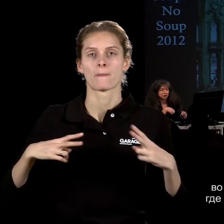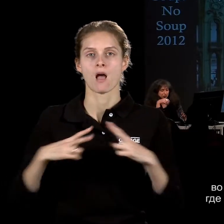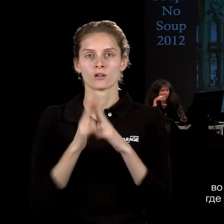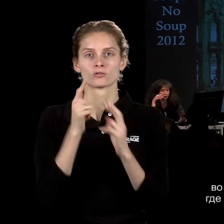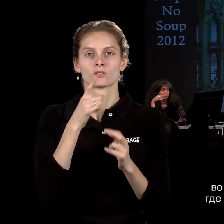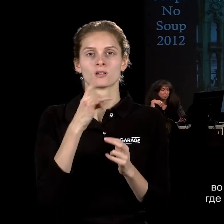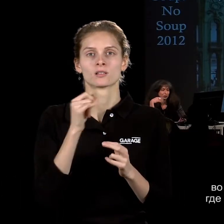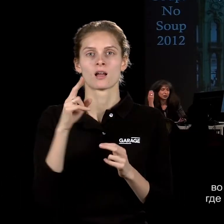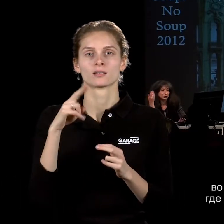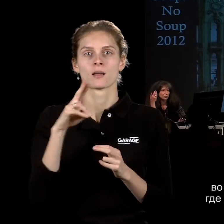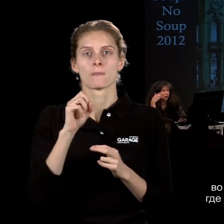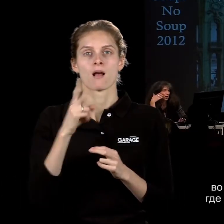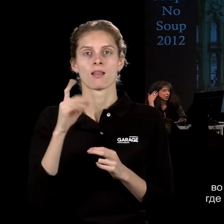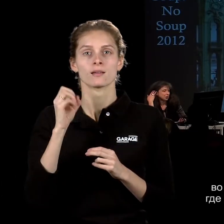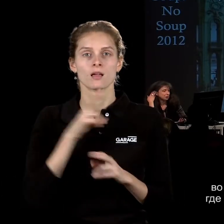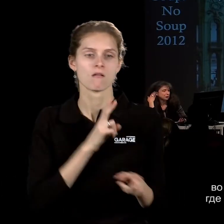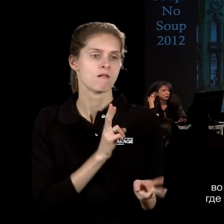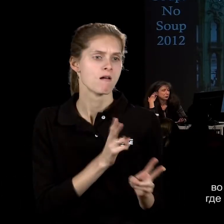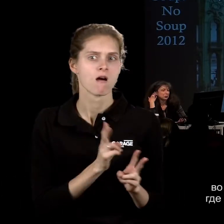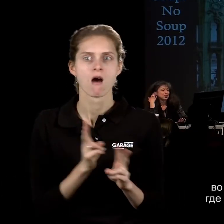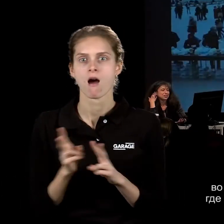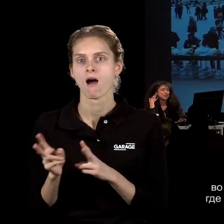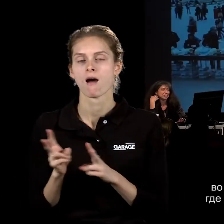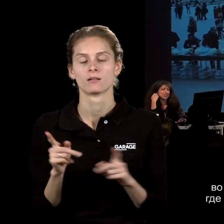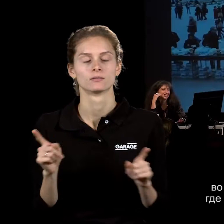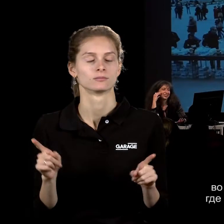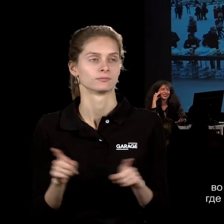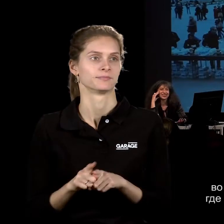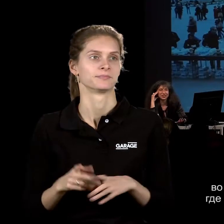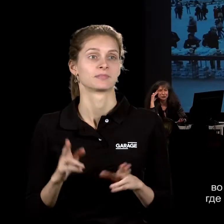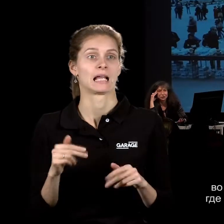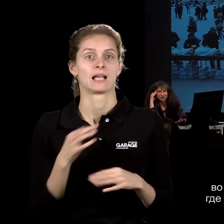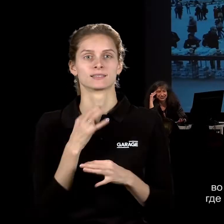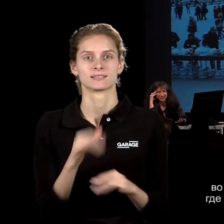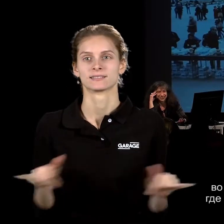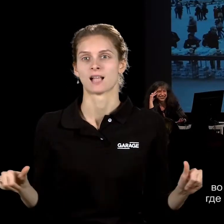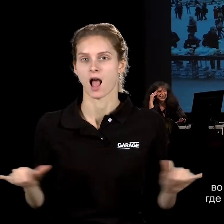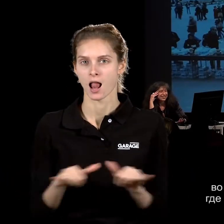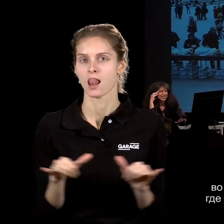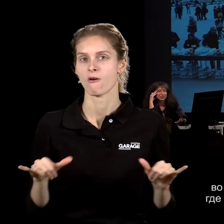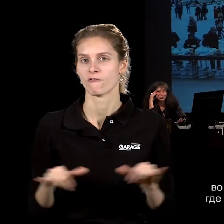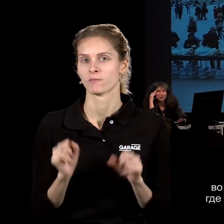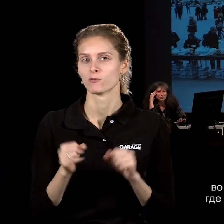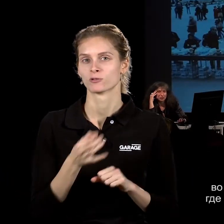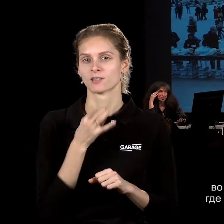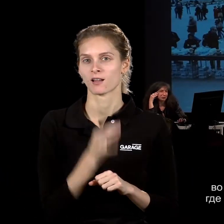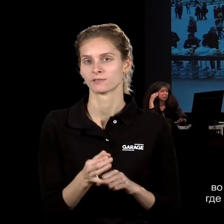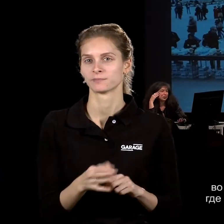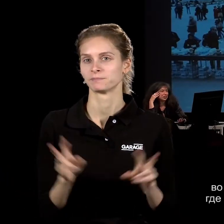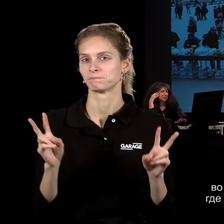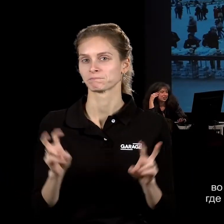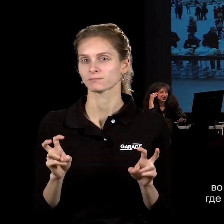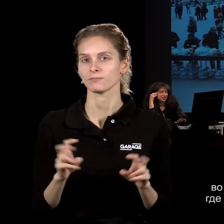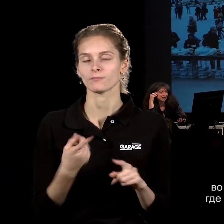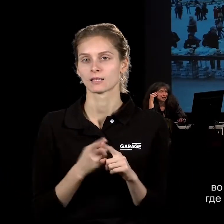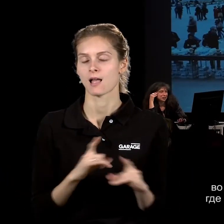собственно, весь этот Гранд-Пале превратился в такую, не знаю даже, как это сказать, столовку, наверное, в которую, потому что это, в общем,